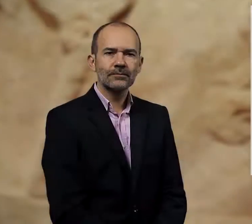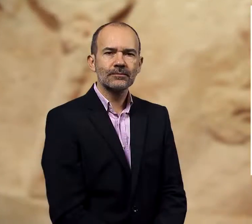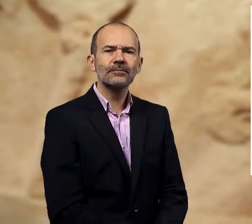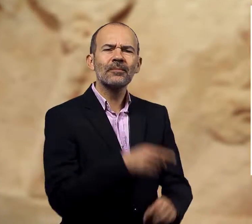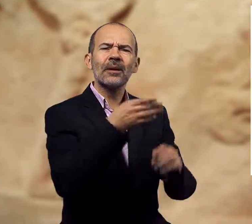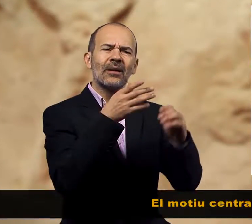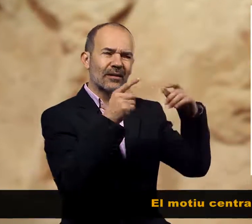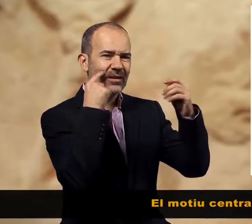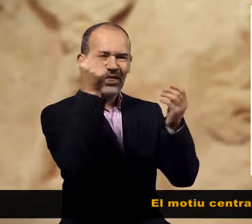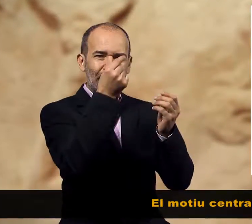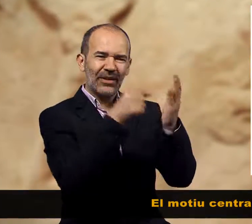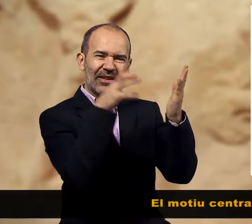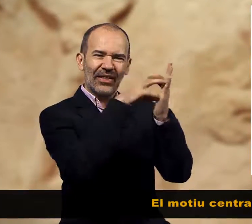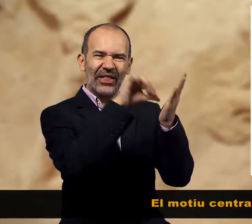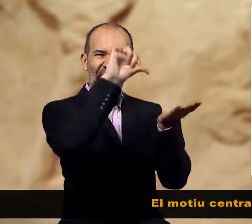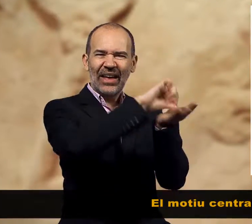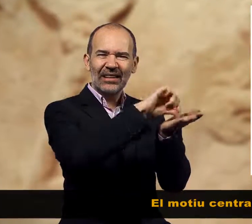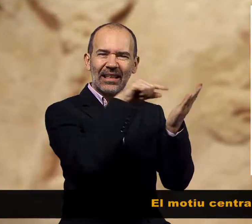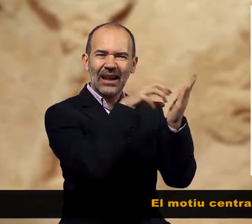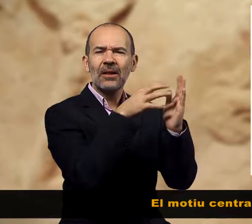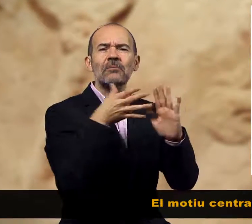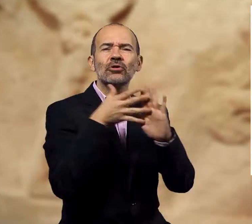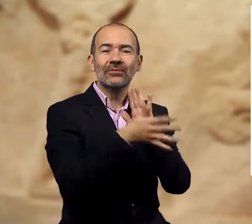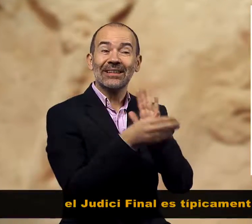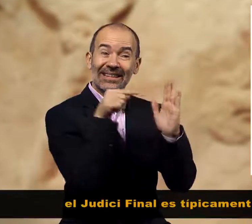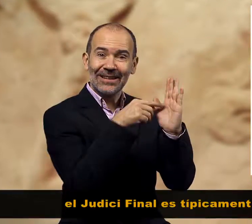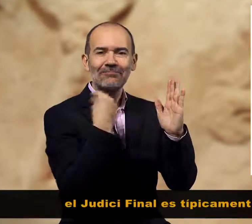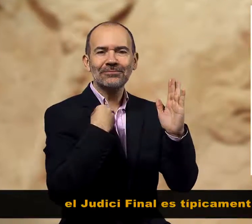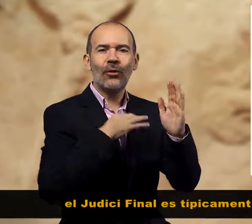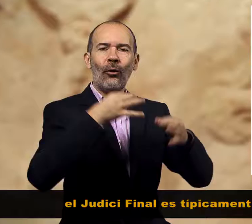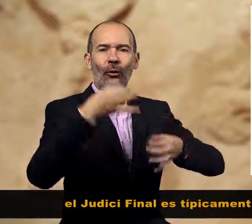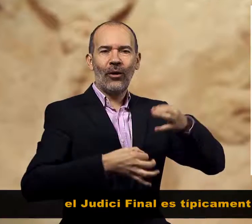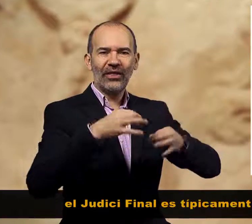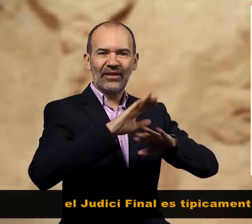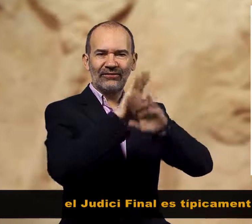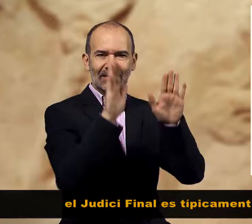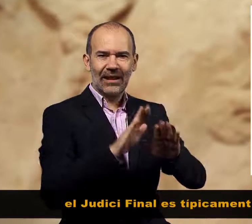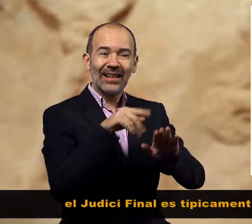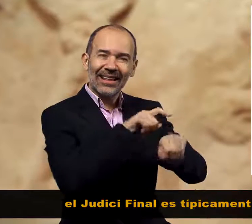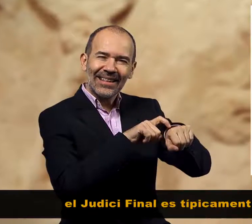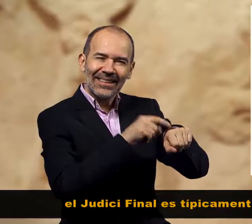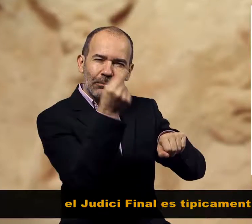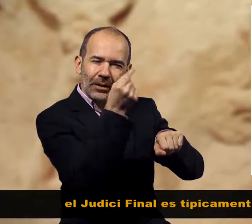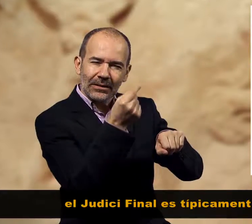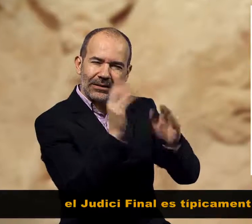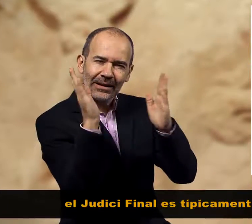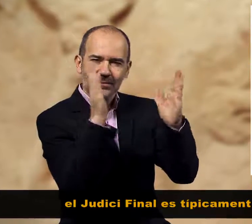El motiu central, el judici final, és típicament d'estil barroc.